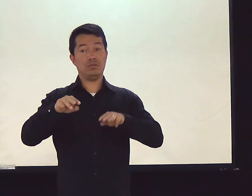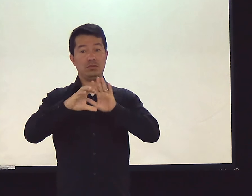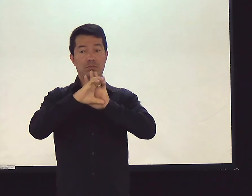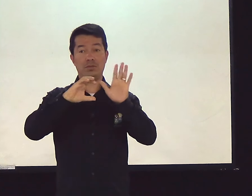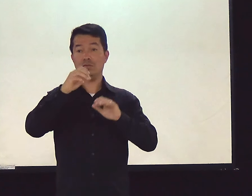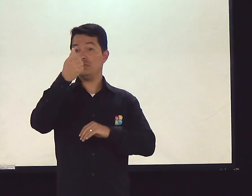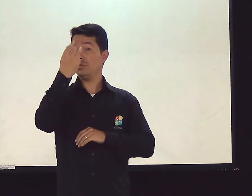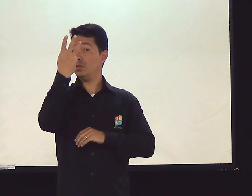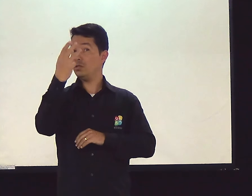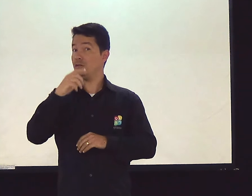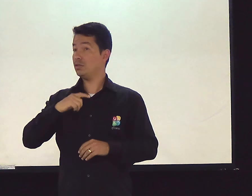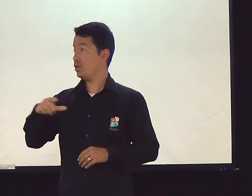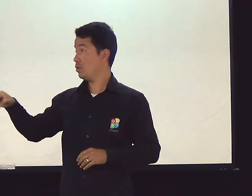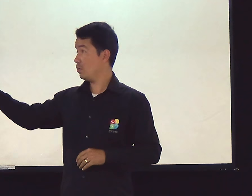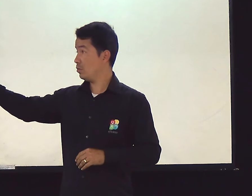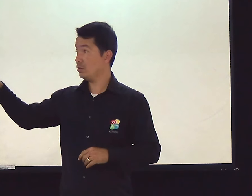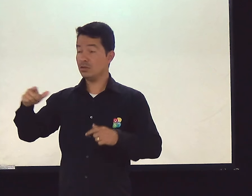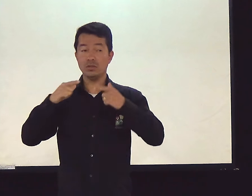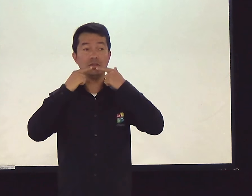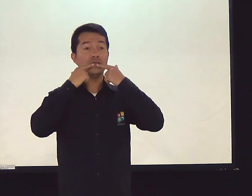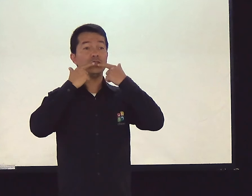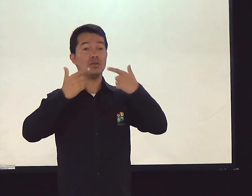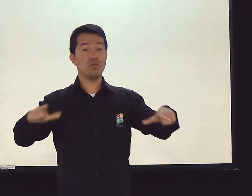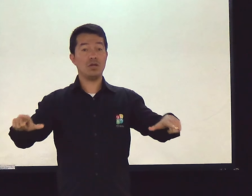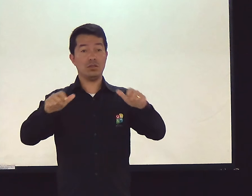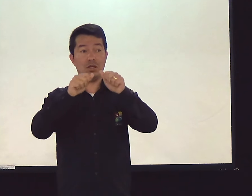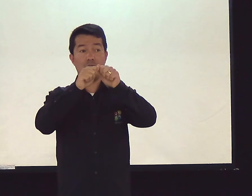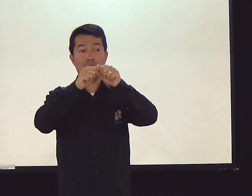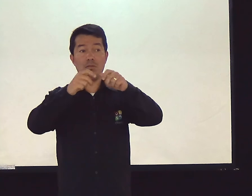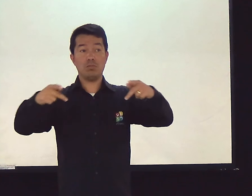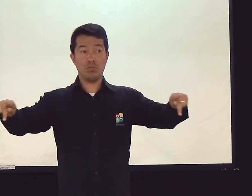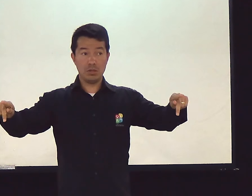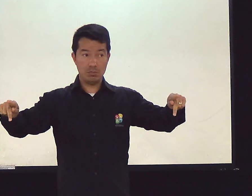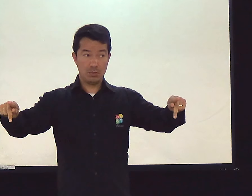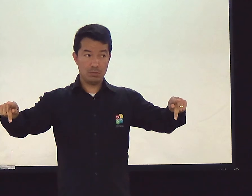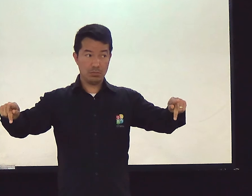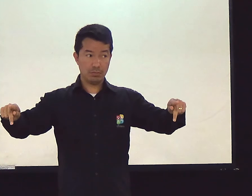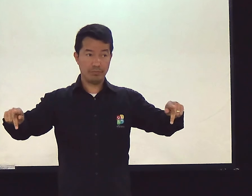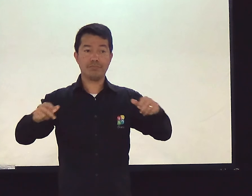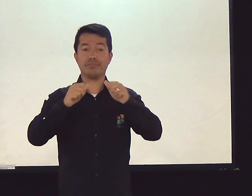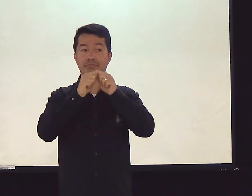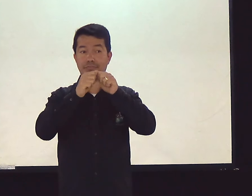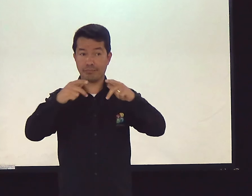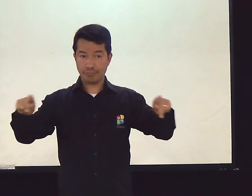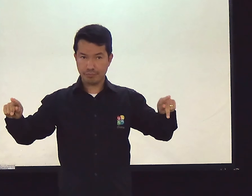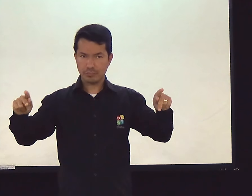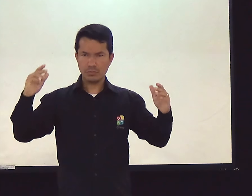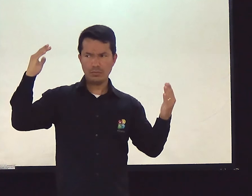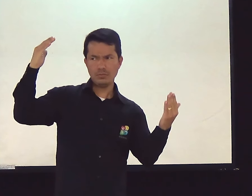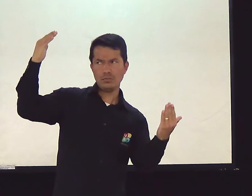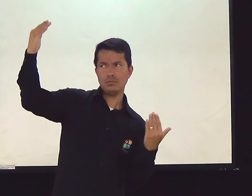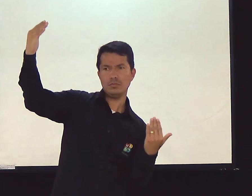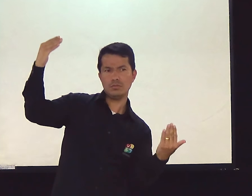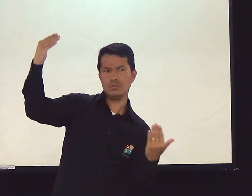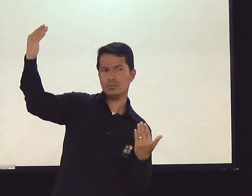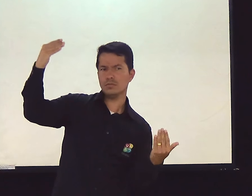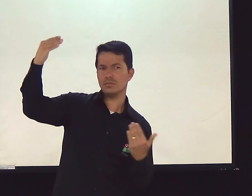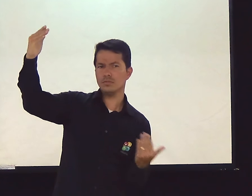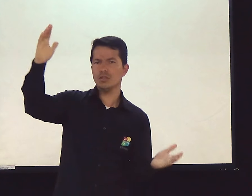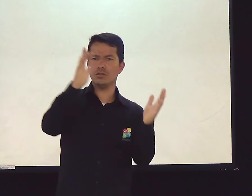Lá em Marcos, capítulo 13, né? O versículo que acabamos de estudar. É uma linguagem apocalíptica? Porque faz